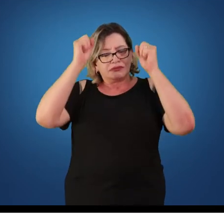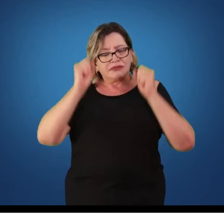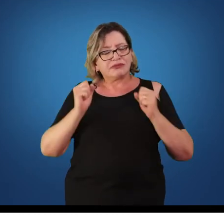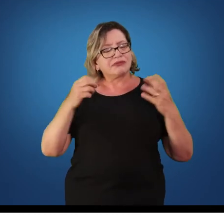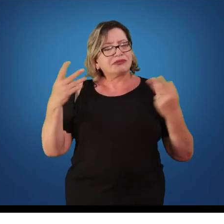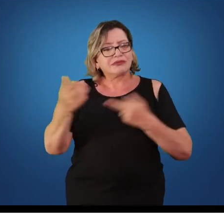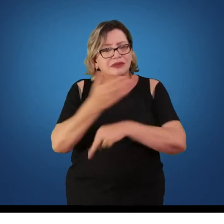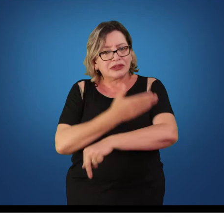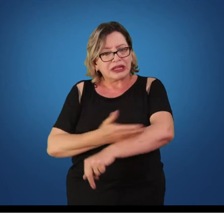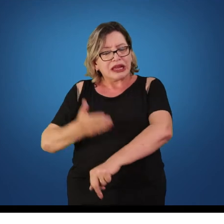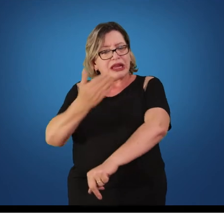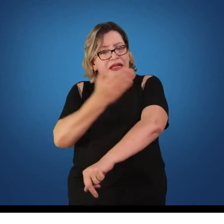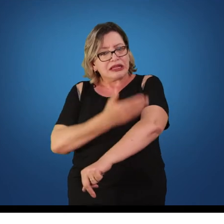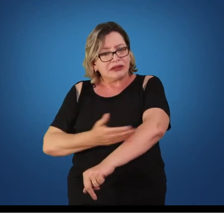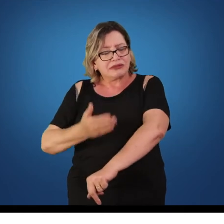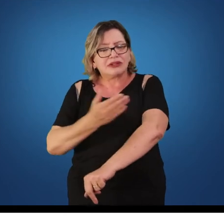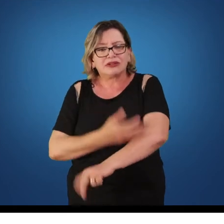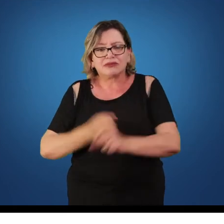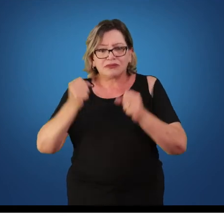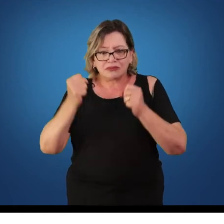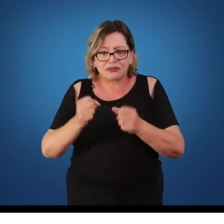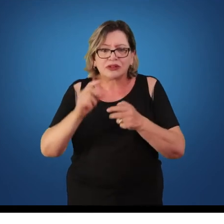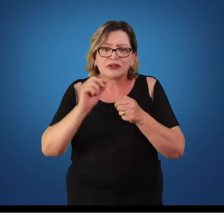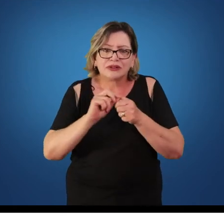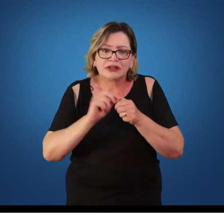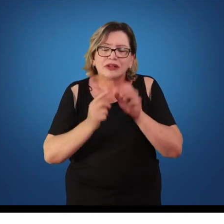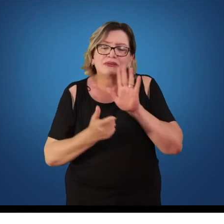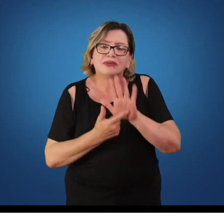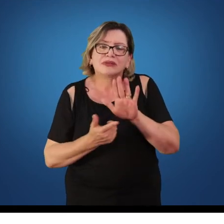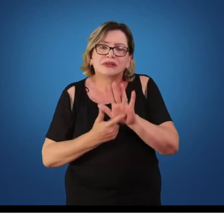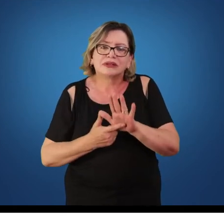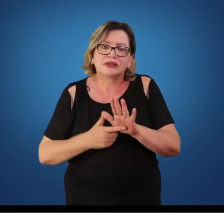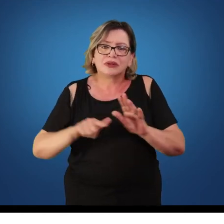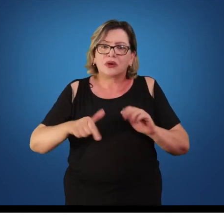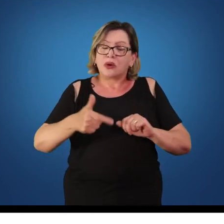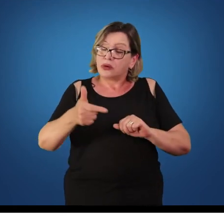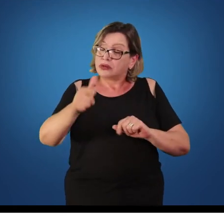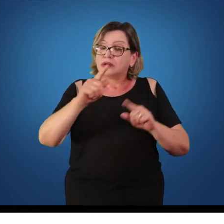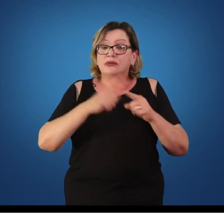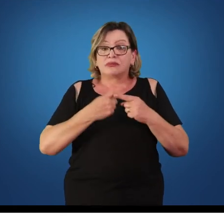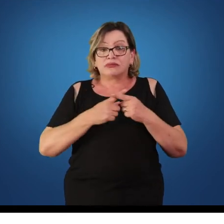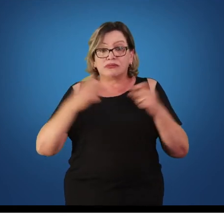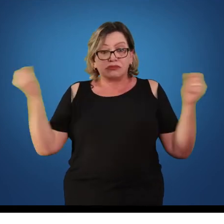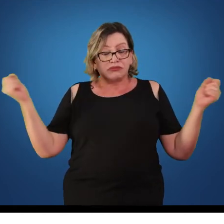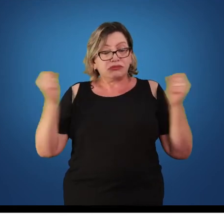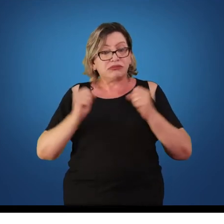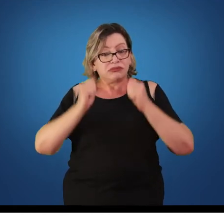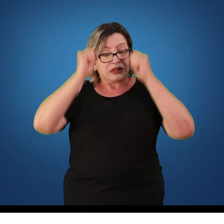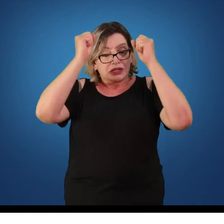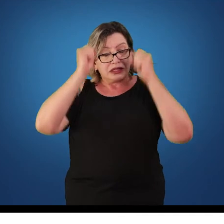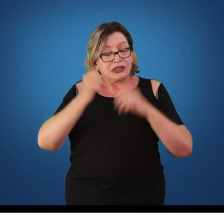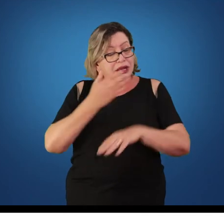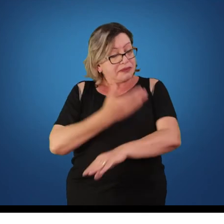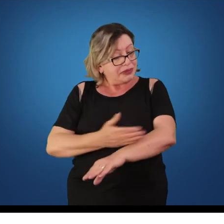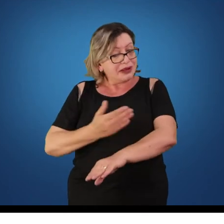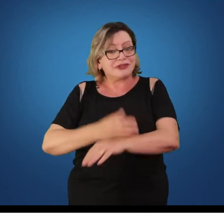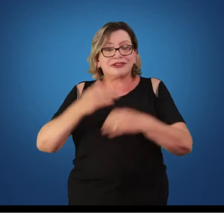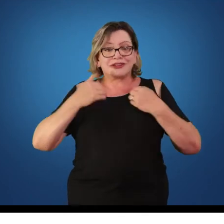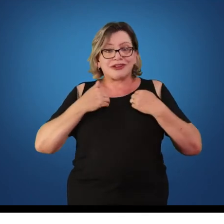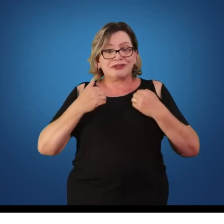de prática de exercício físico, porque a ginástica nada mais é do que uma prática de exercício físico, e que essas práticas têm que ser